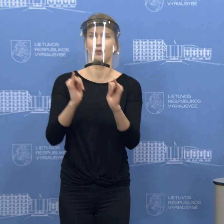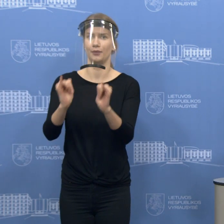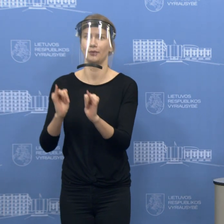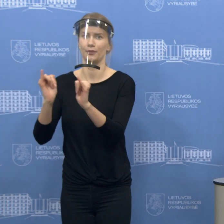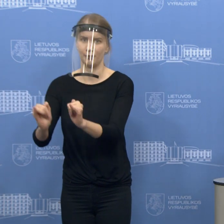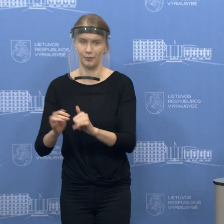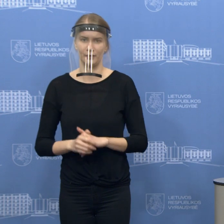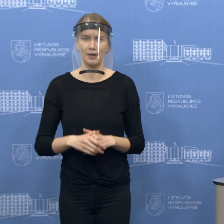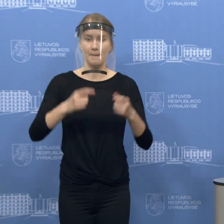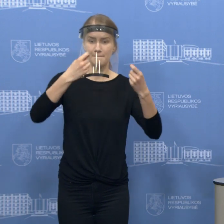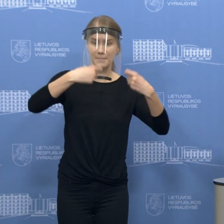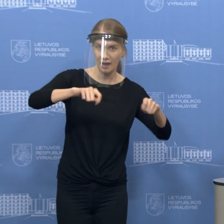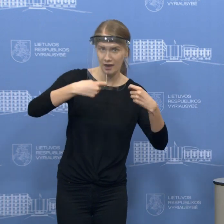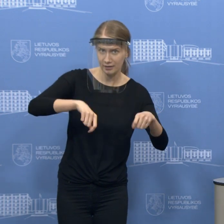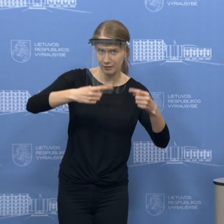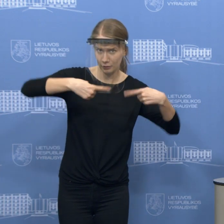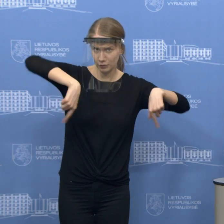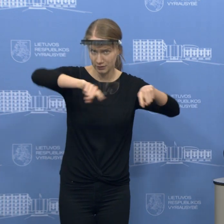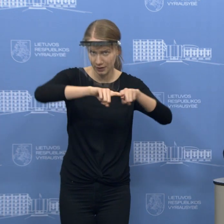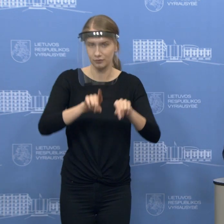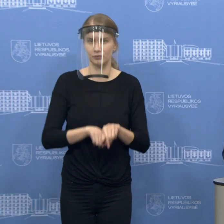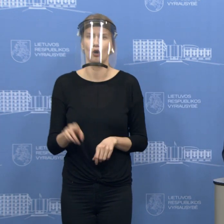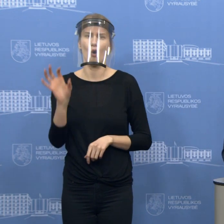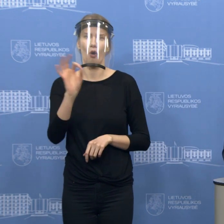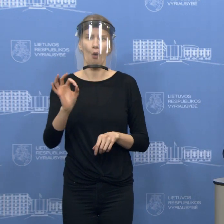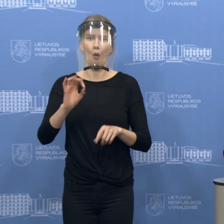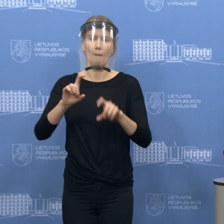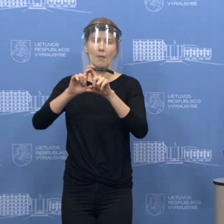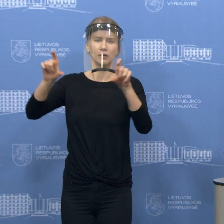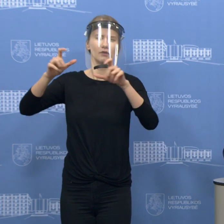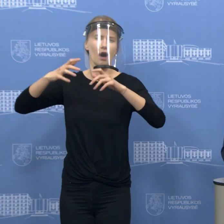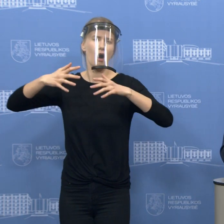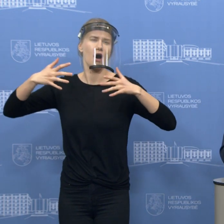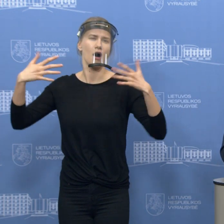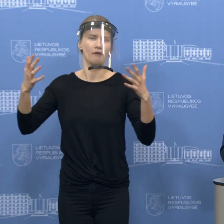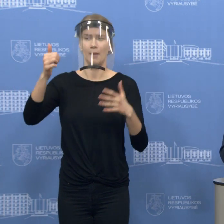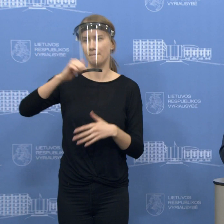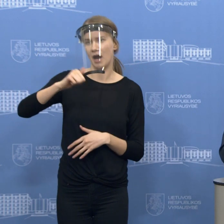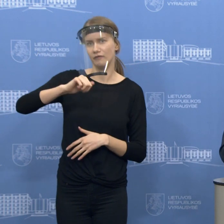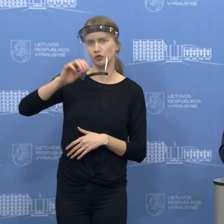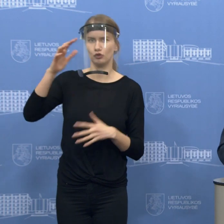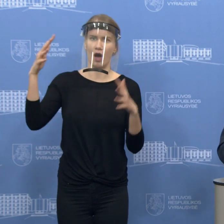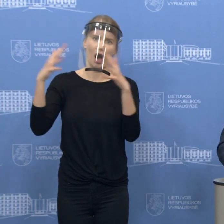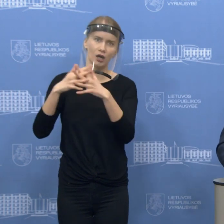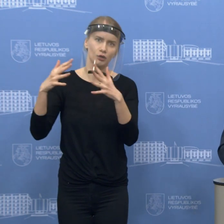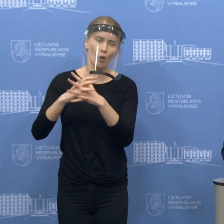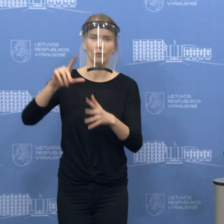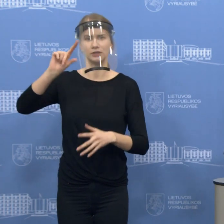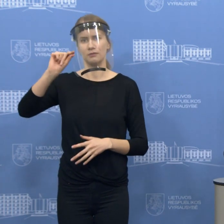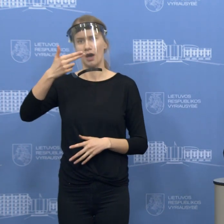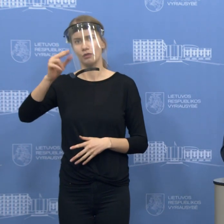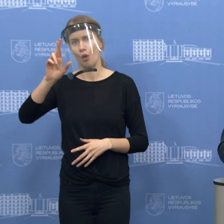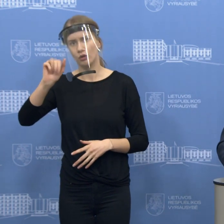sektorius, ne kalbant apie didžiosius centrus, kurie kaip yra, kaip pavyzdys, Akropolis, Panorama ir panašios